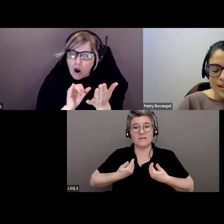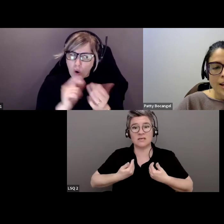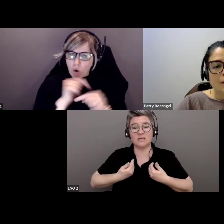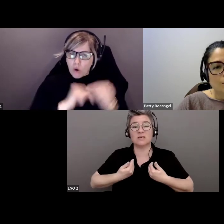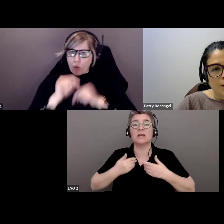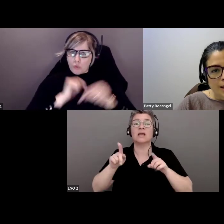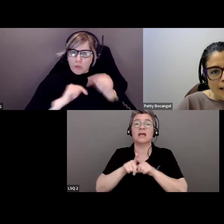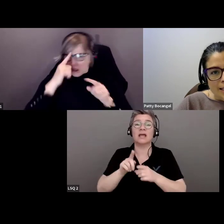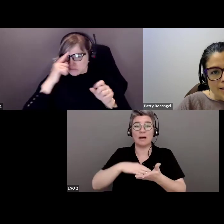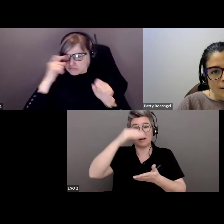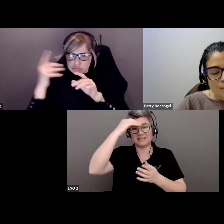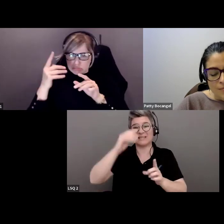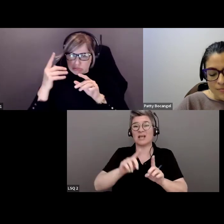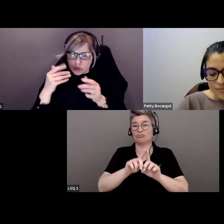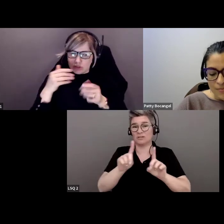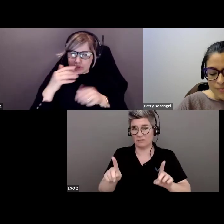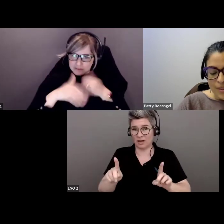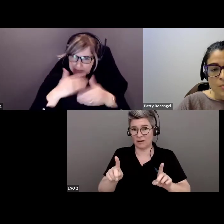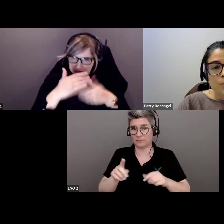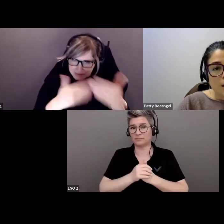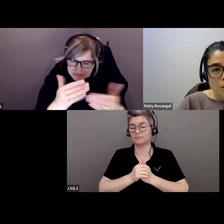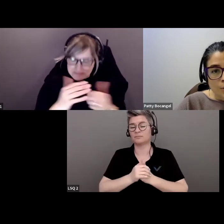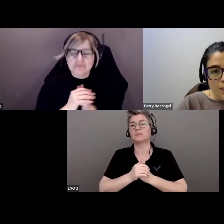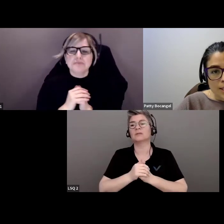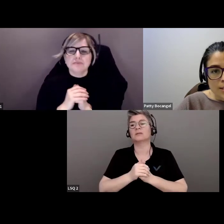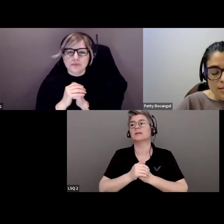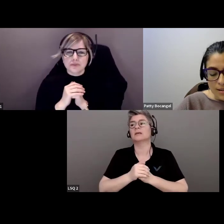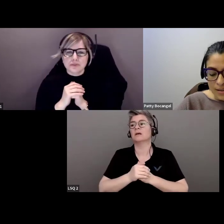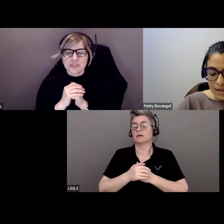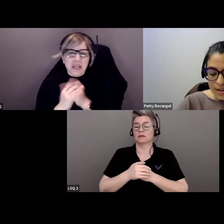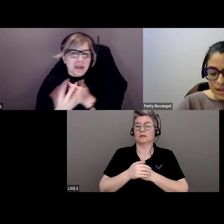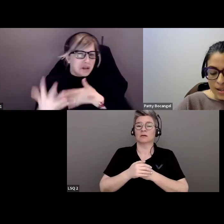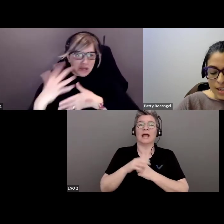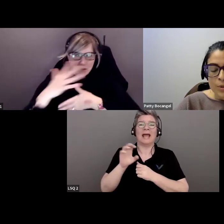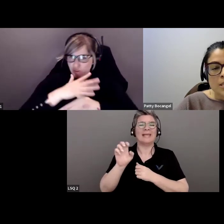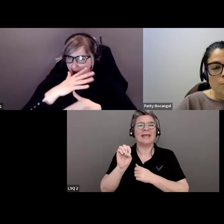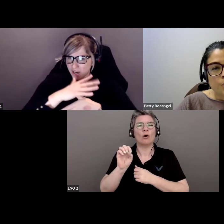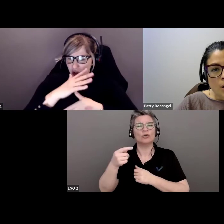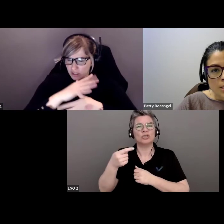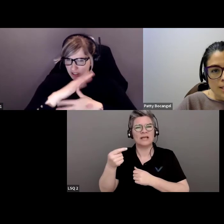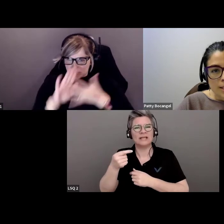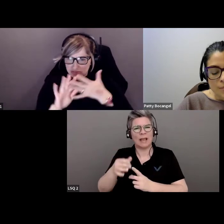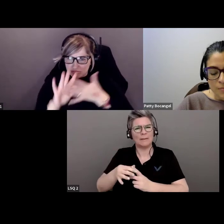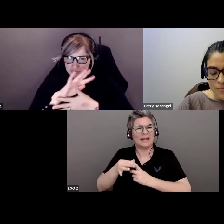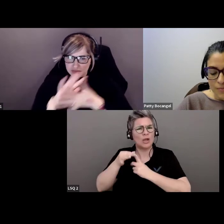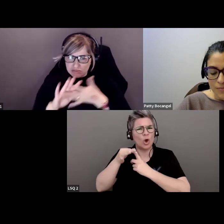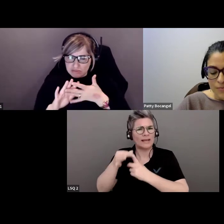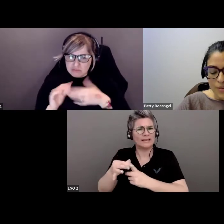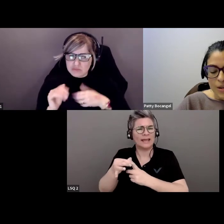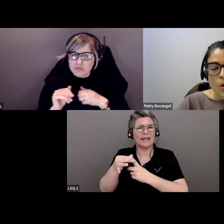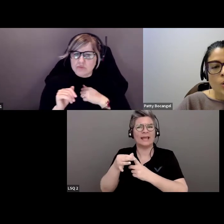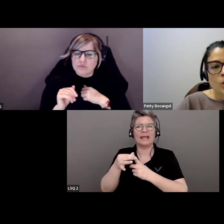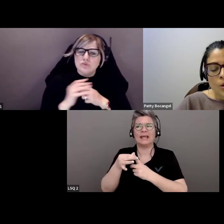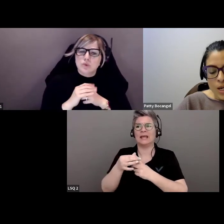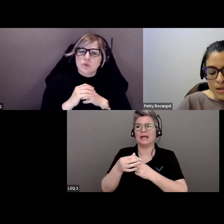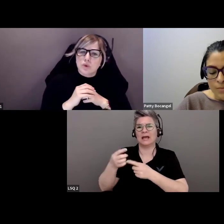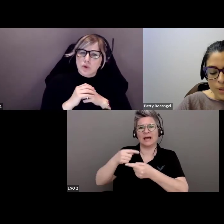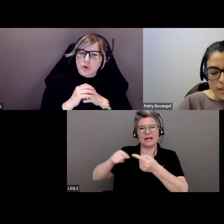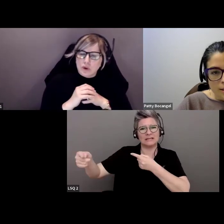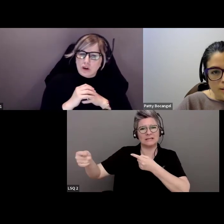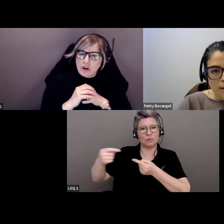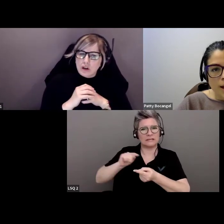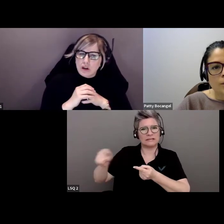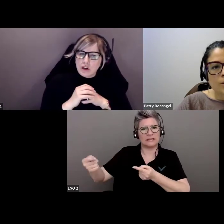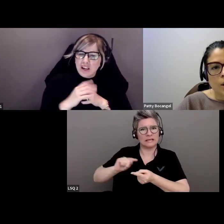désapprentissage, hétérogénéité, priorité, réciprocité